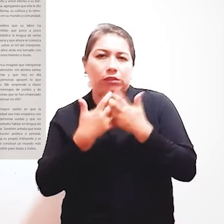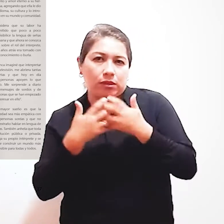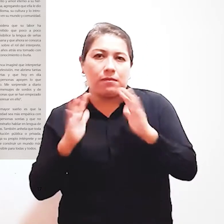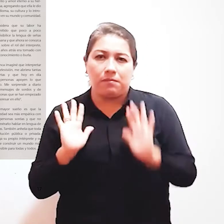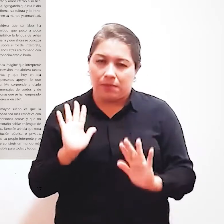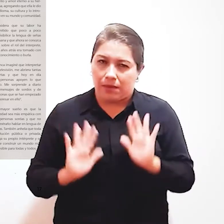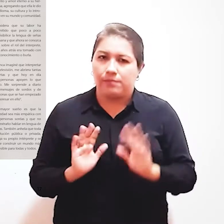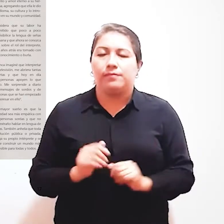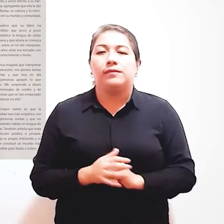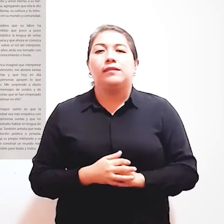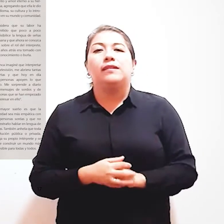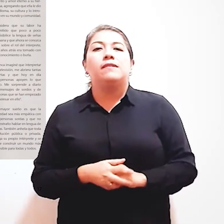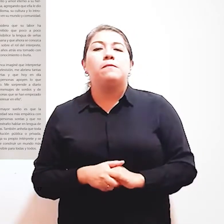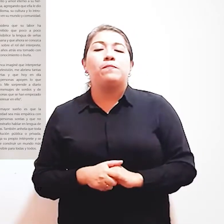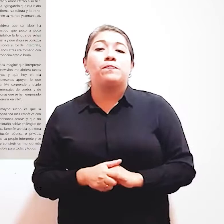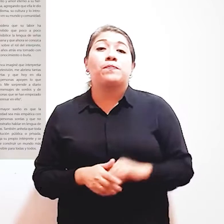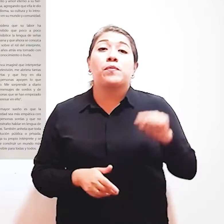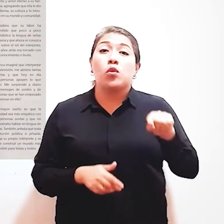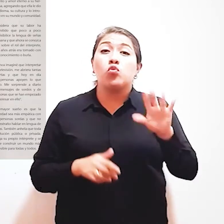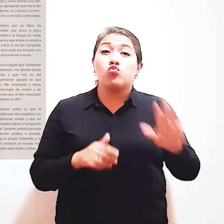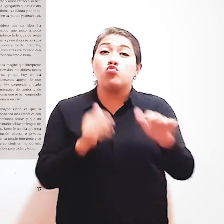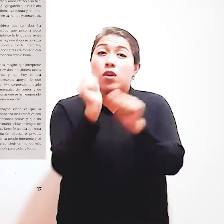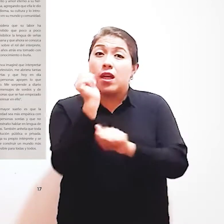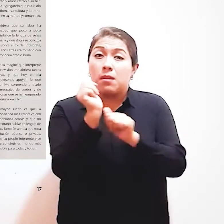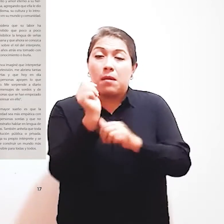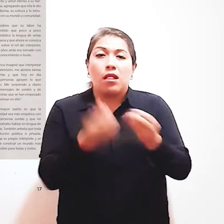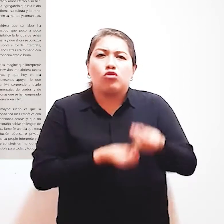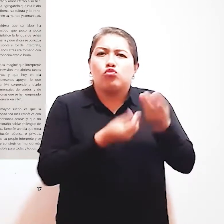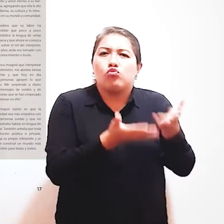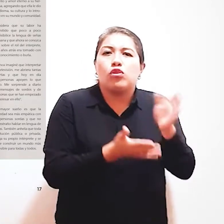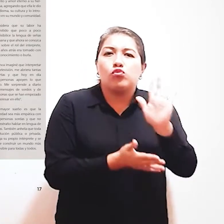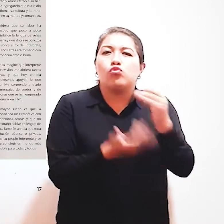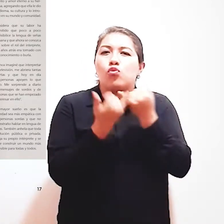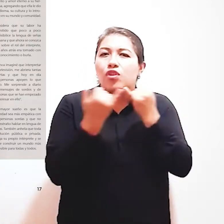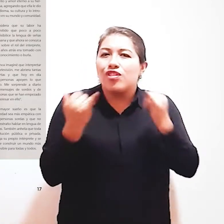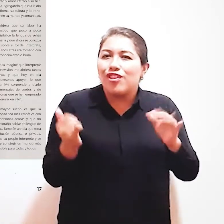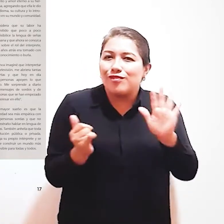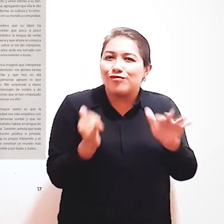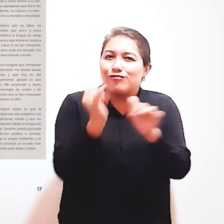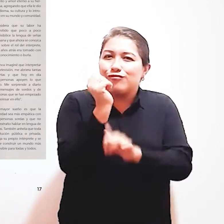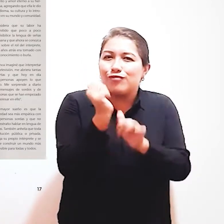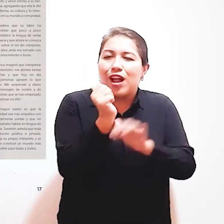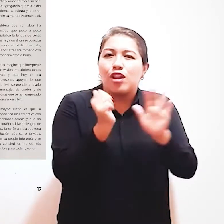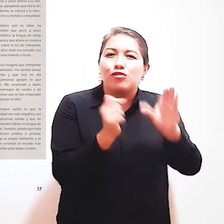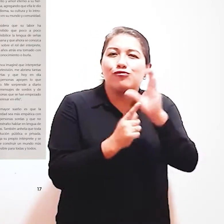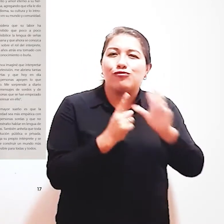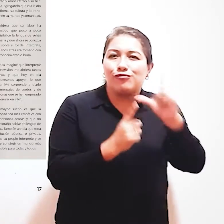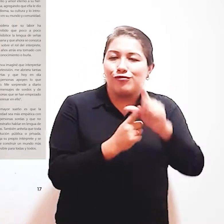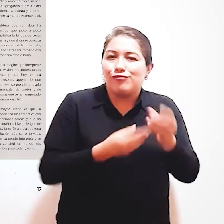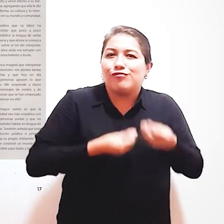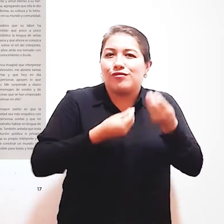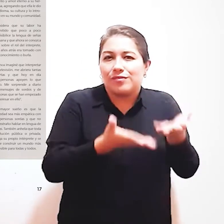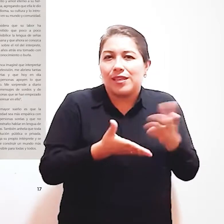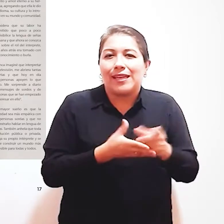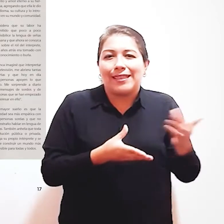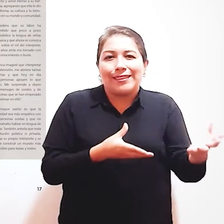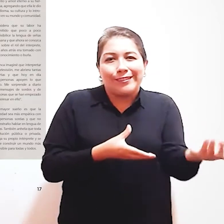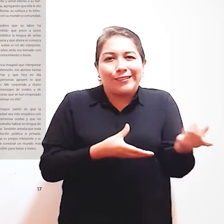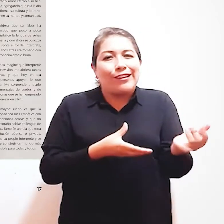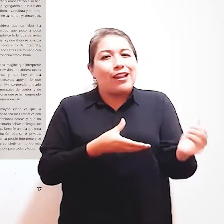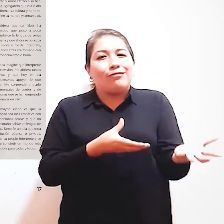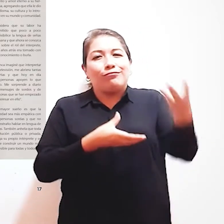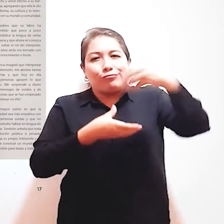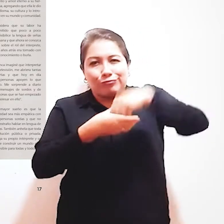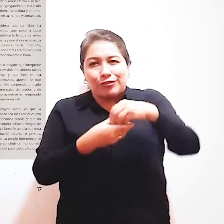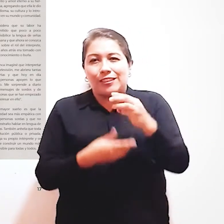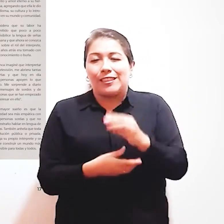su agradecimiento Y amor eterno a su hermana Agregando que ella le dio su idioma Su cultura Y lo introdujo en su mundo Y comunidad